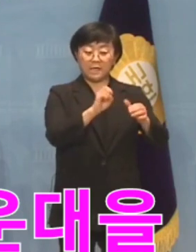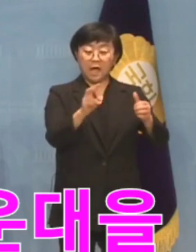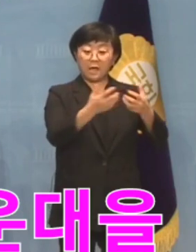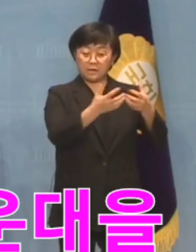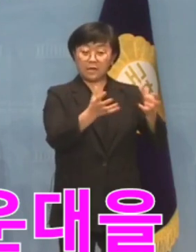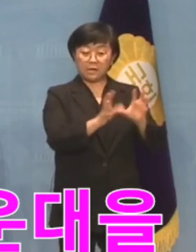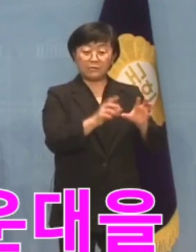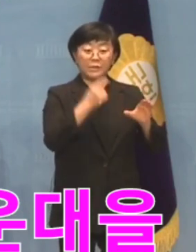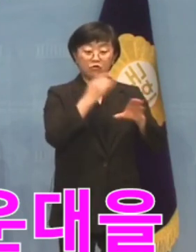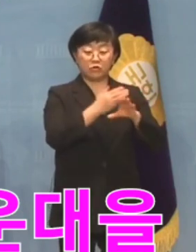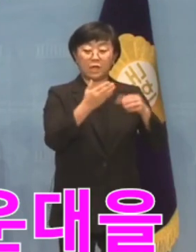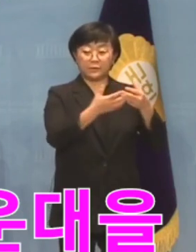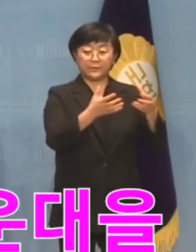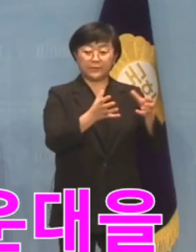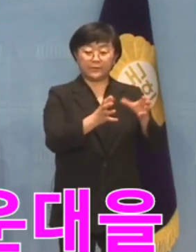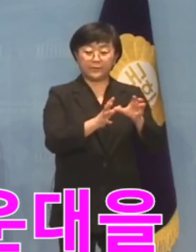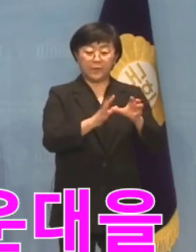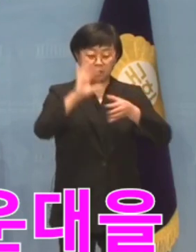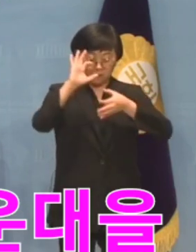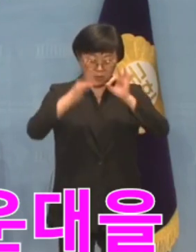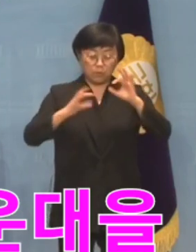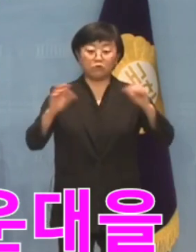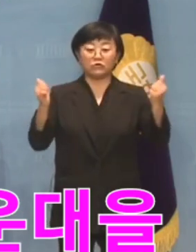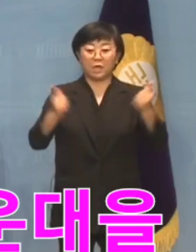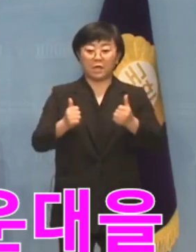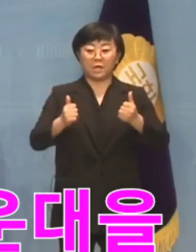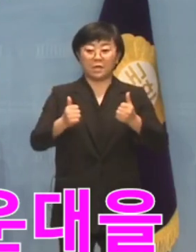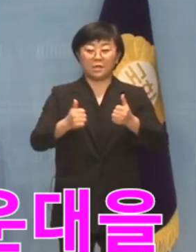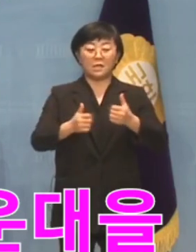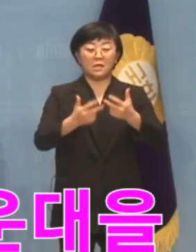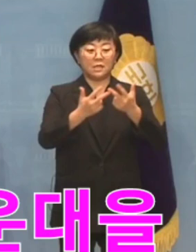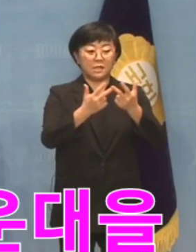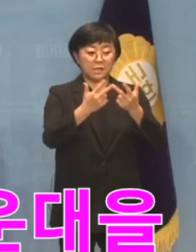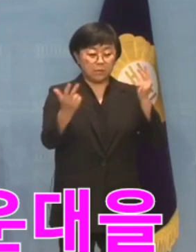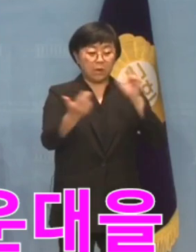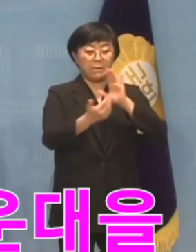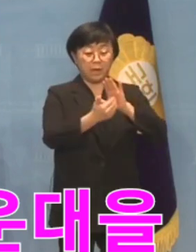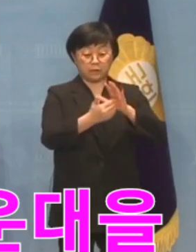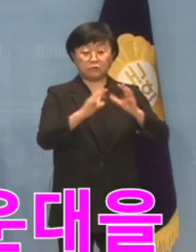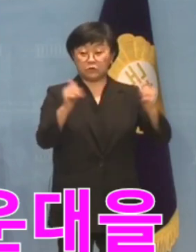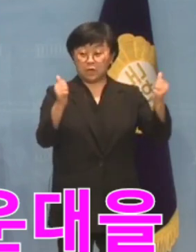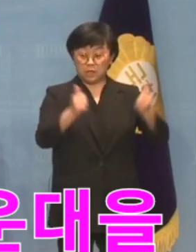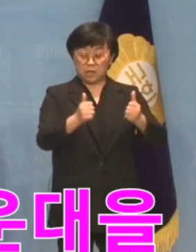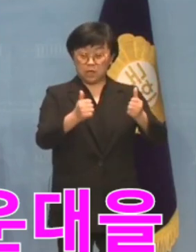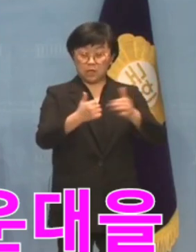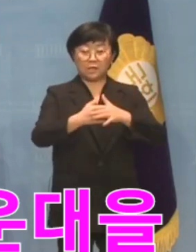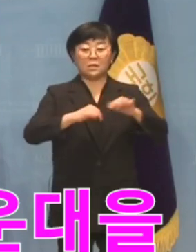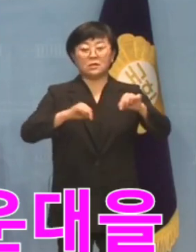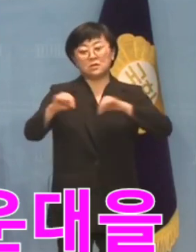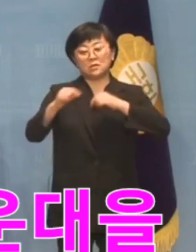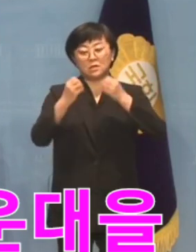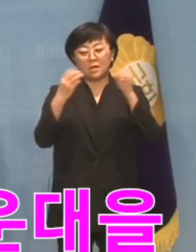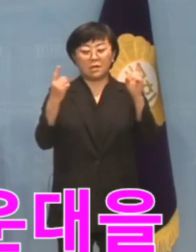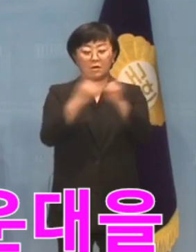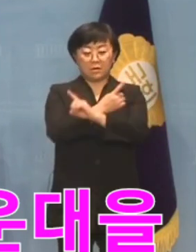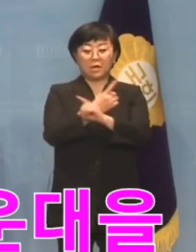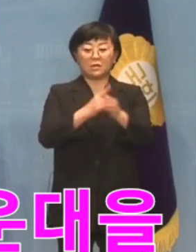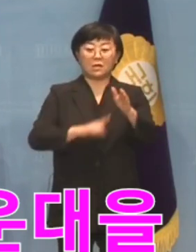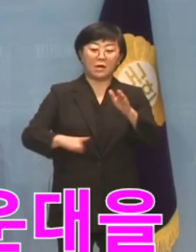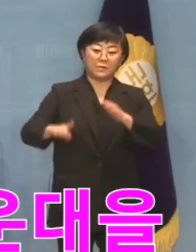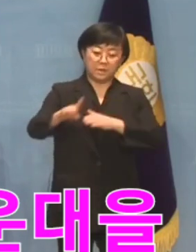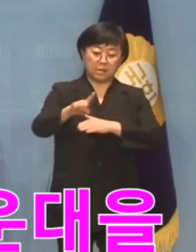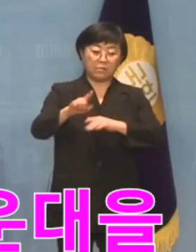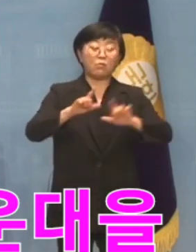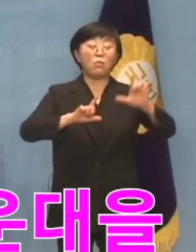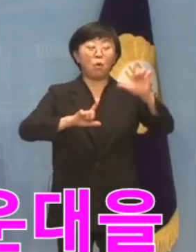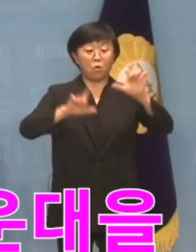민주당이 지배하는 내로남불 국회 이재명 방탄 국회가 정치개혁을 하겠다고 나선